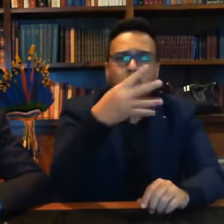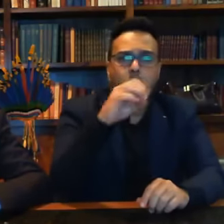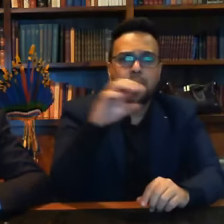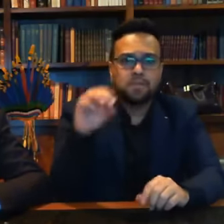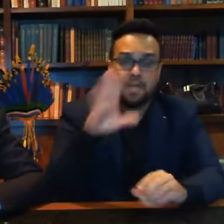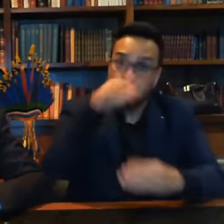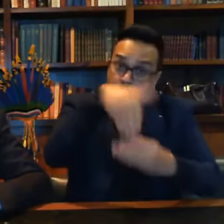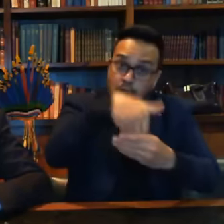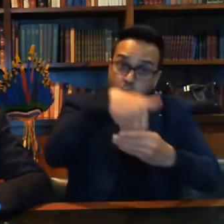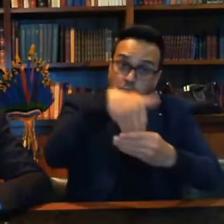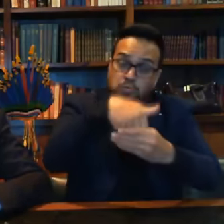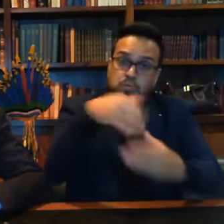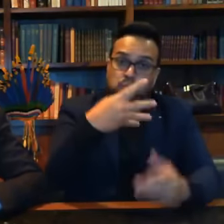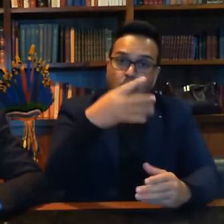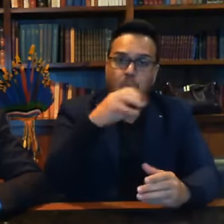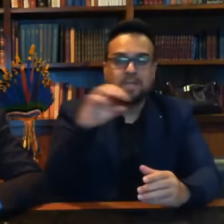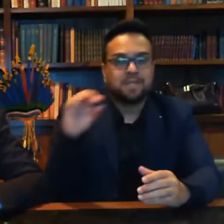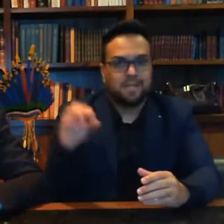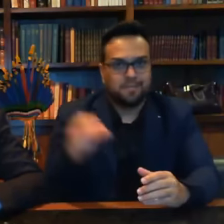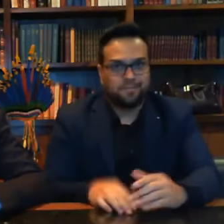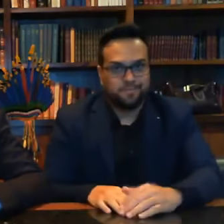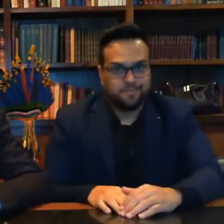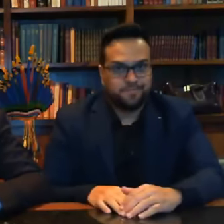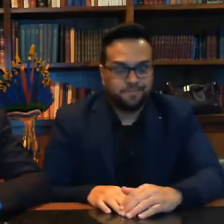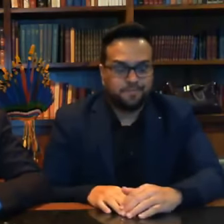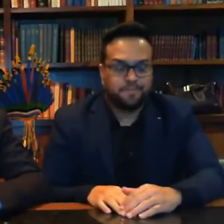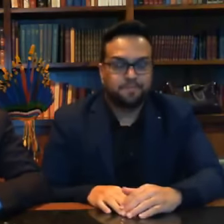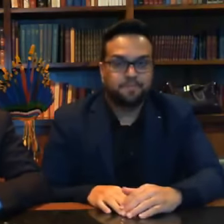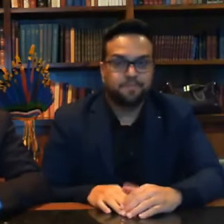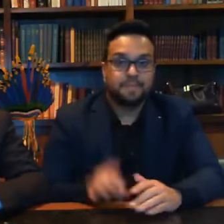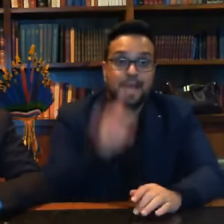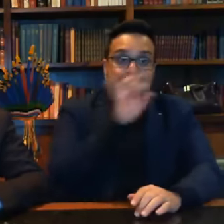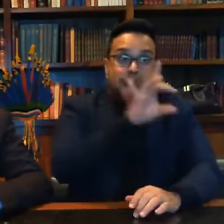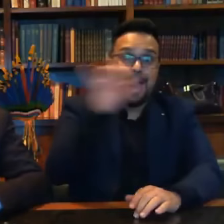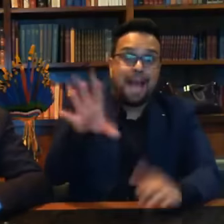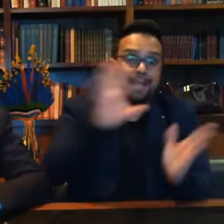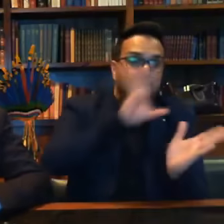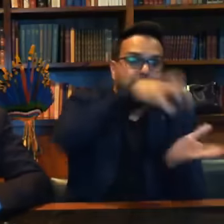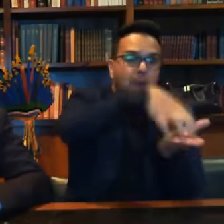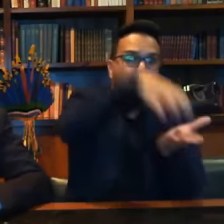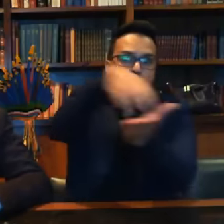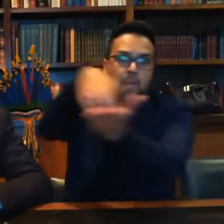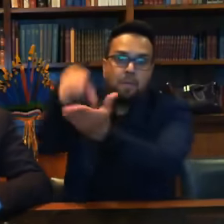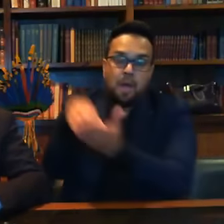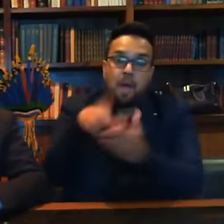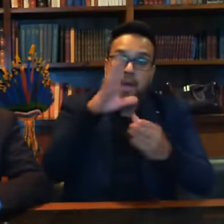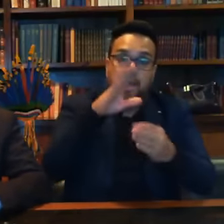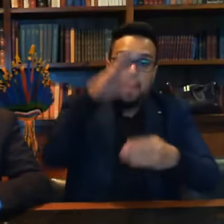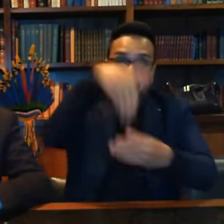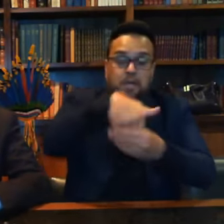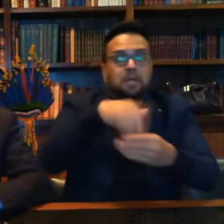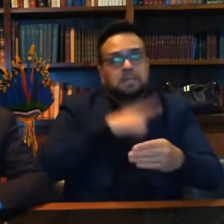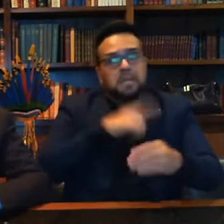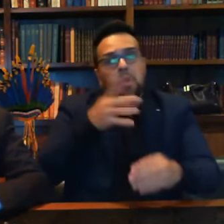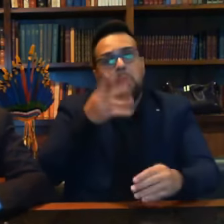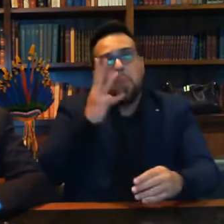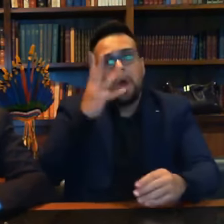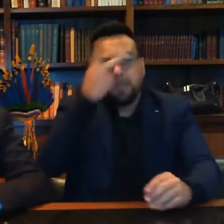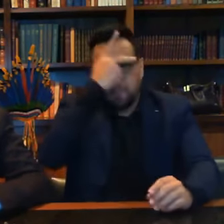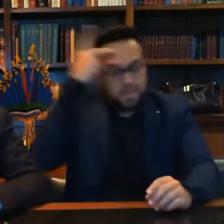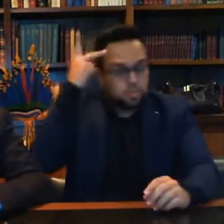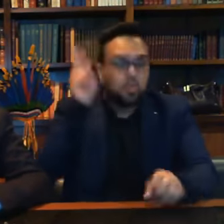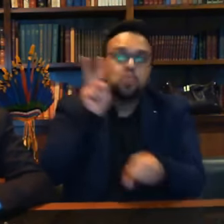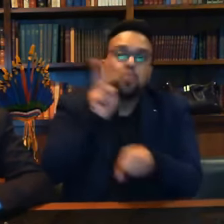por sessão eleitoral. E tem ali, em média, quatro pessoas tomando conta daquela